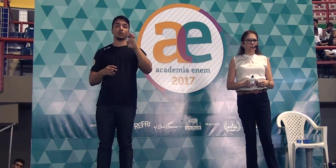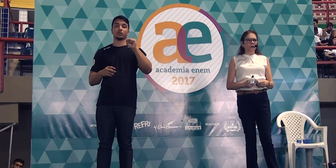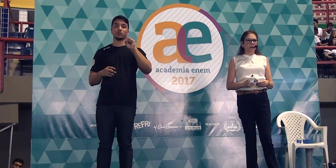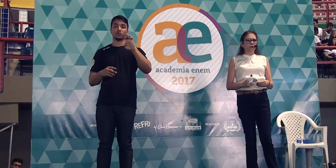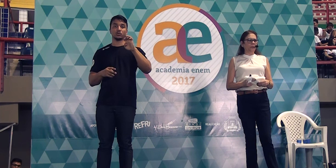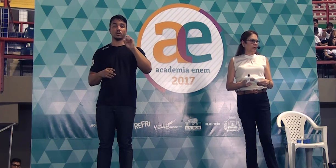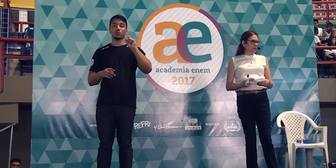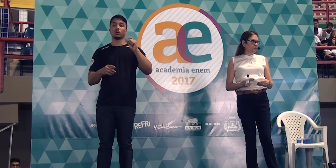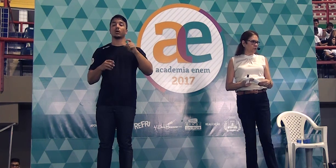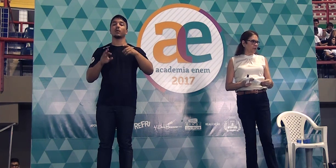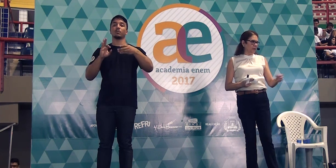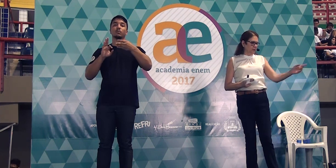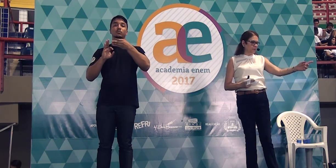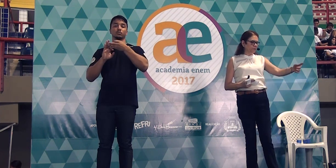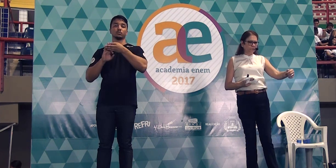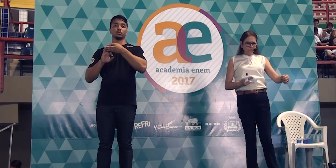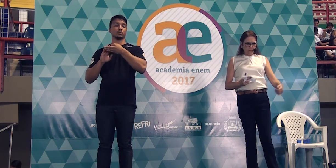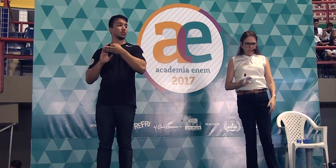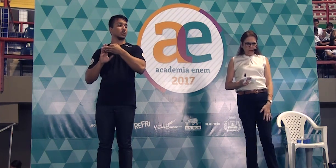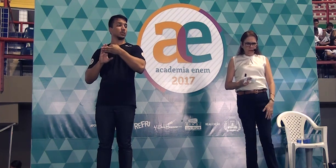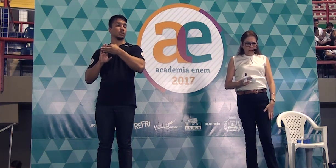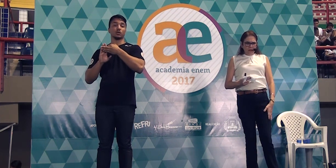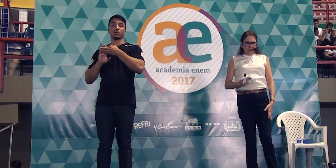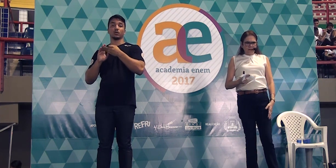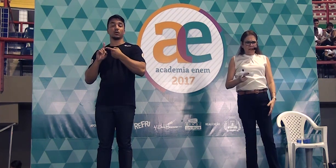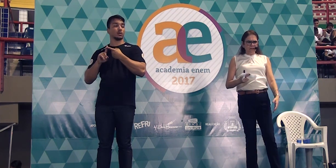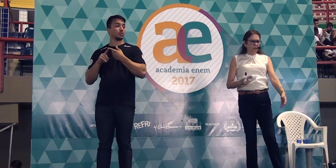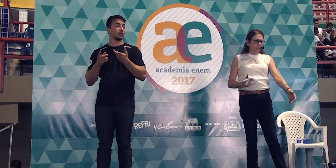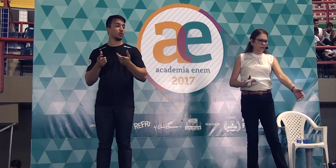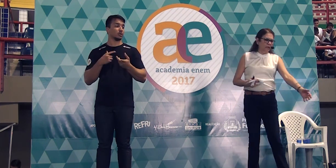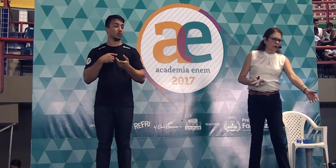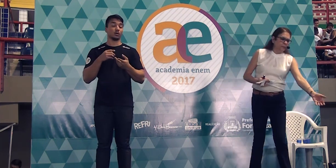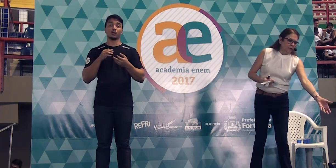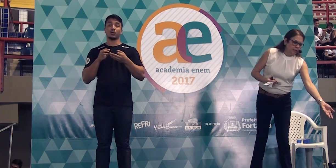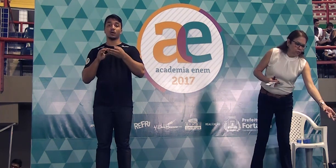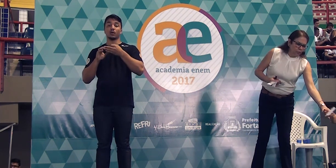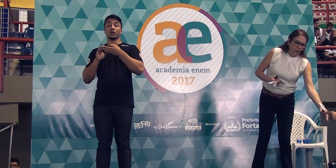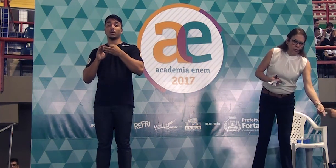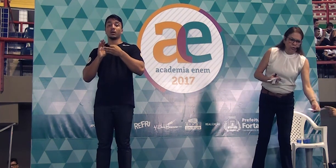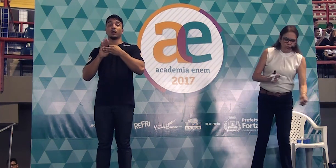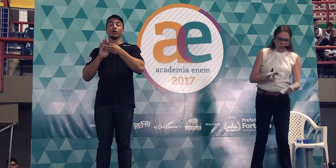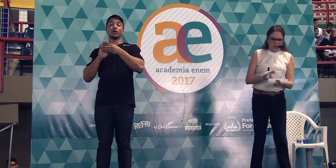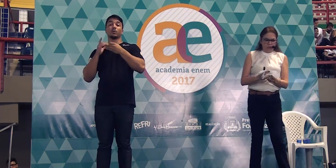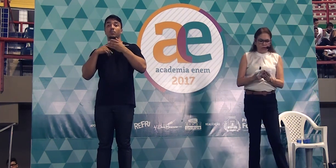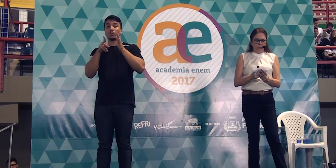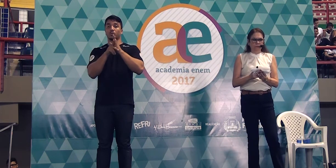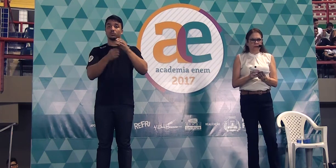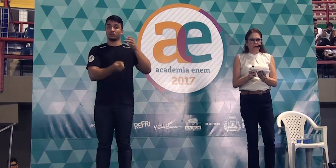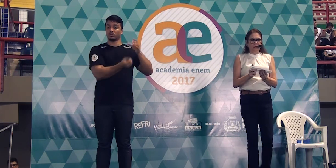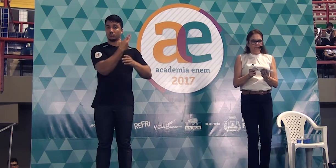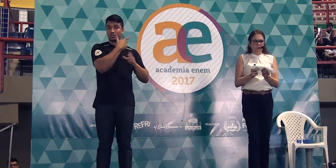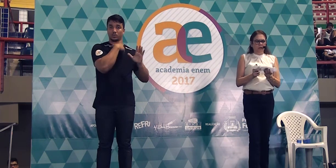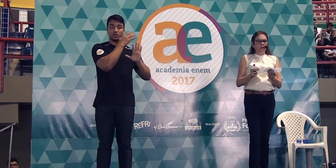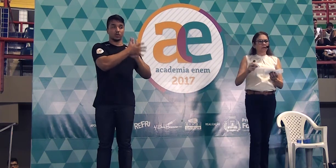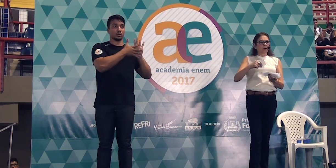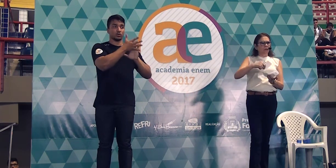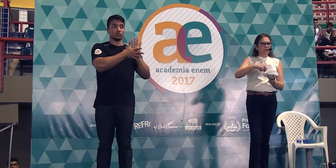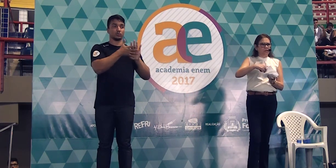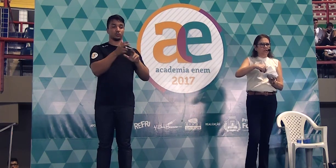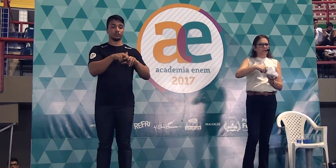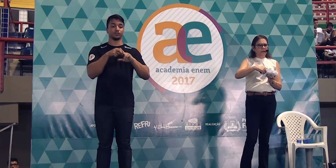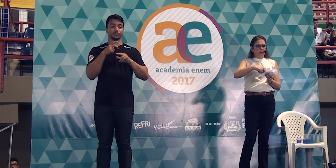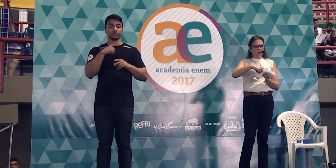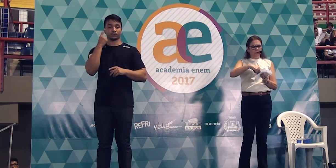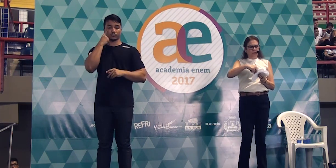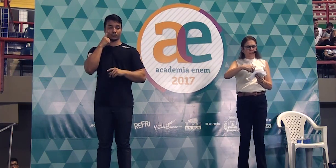Ela fica no primeiro parágrafo também. A tese eu botei, opinião do produtor do texto. Então,